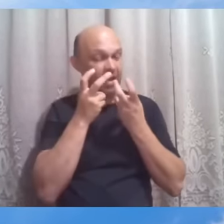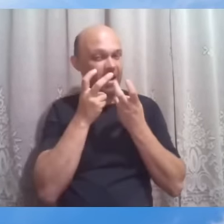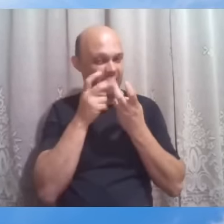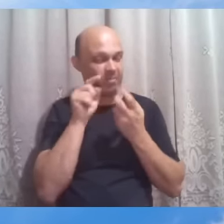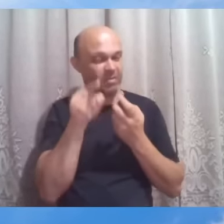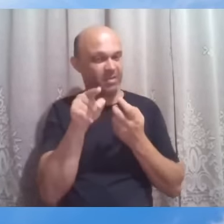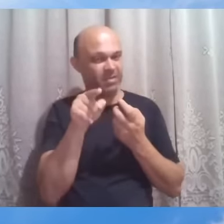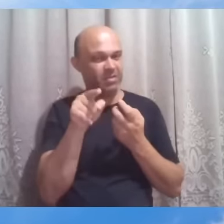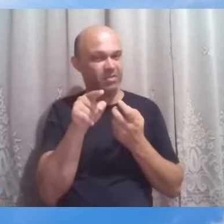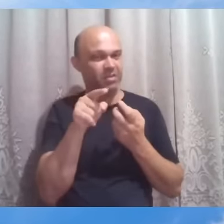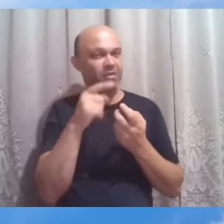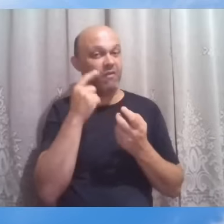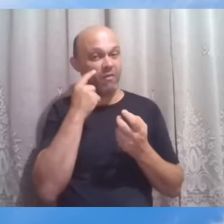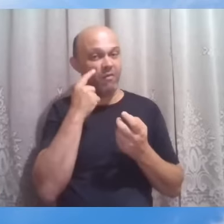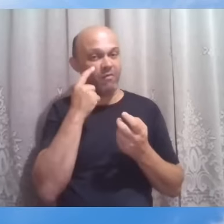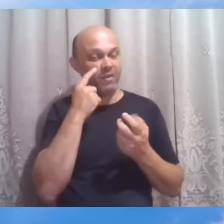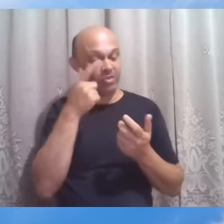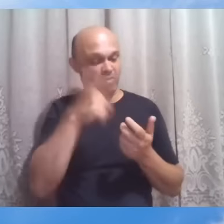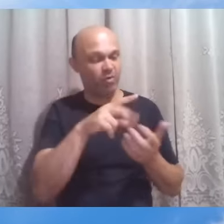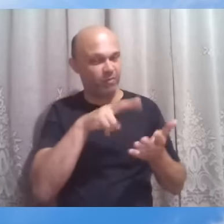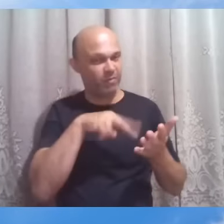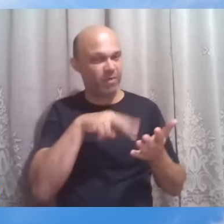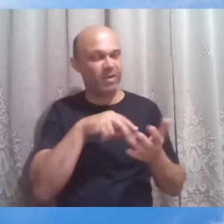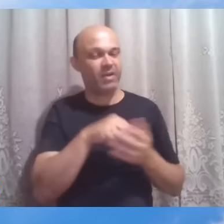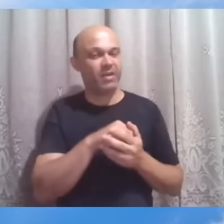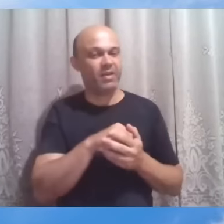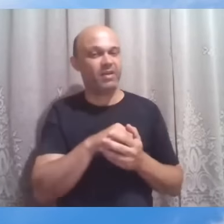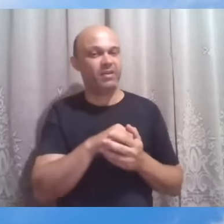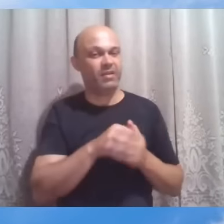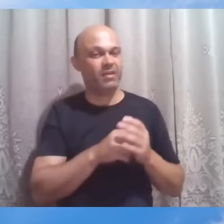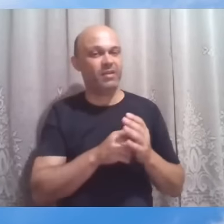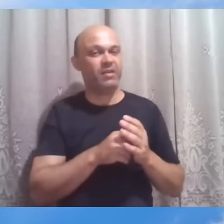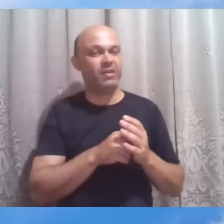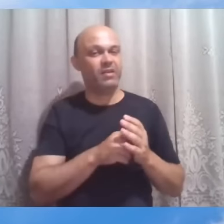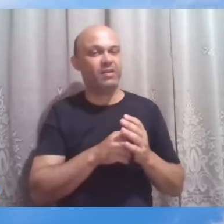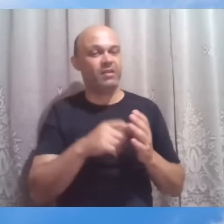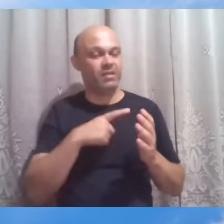até pegar o versículo novamente, o evangelista faz questão de dizer assim,